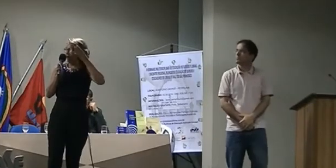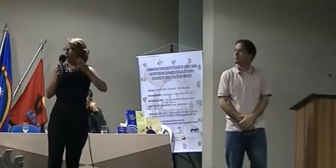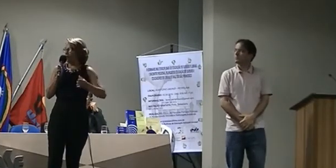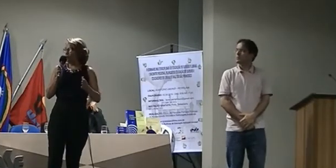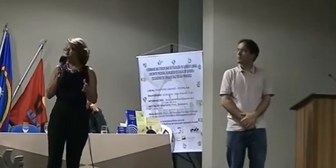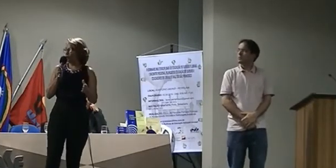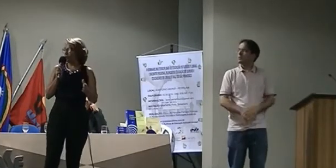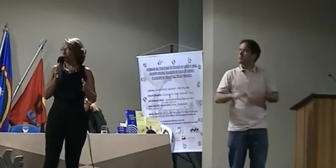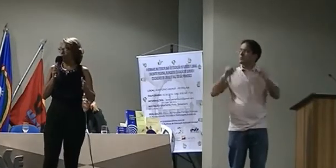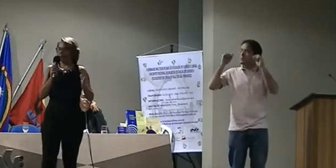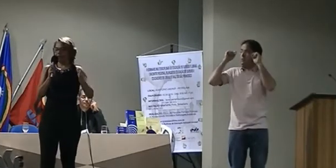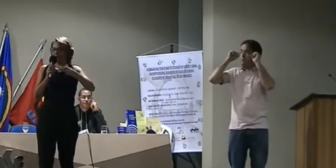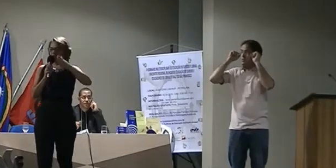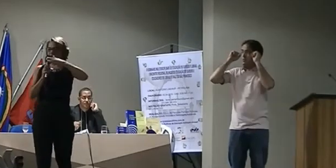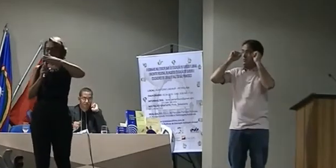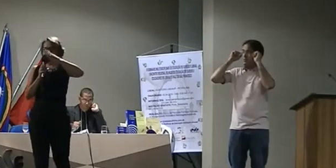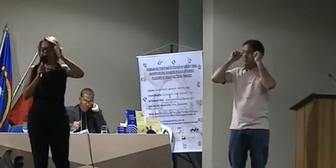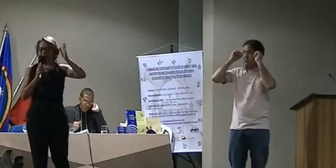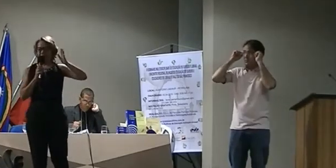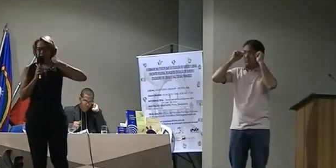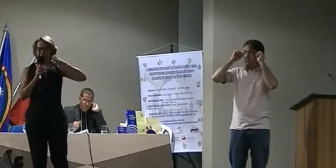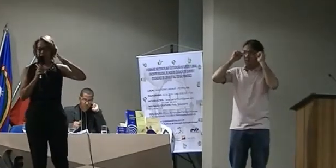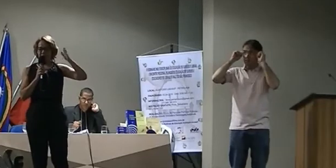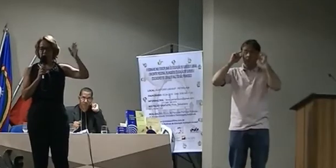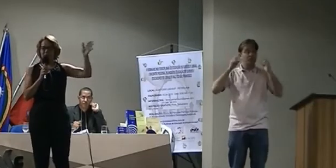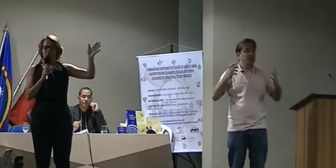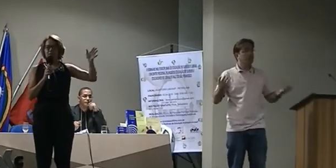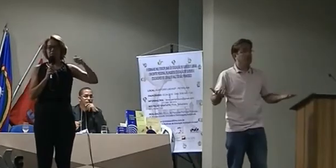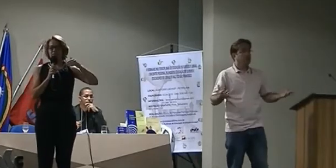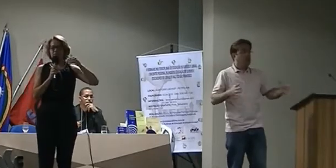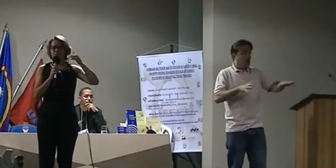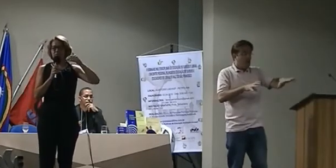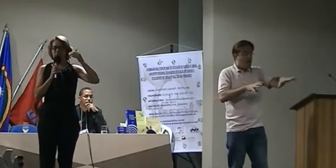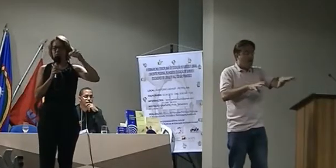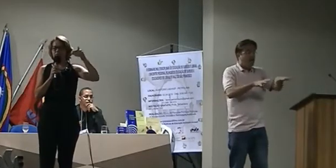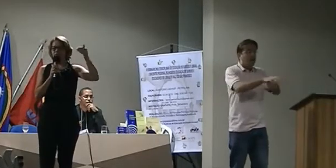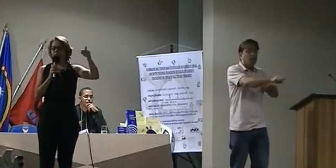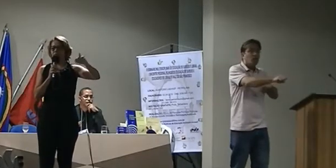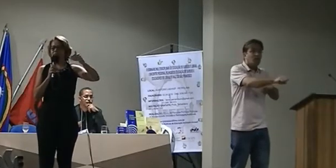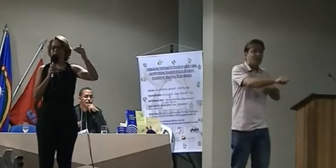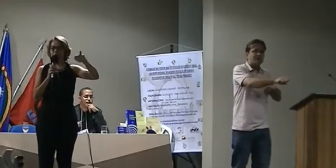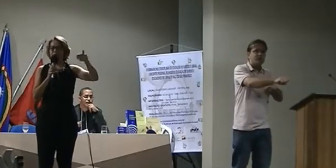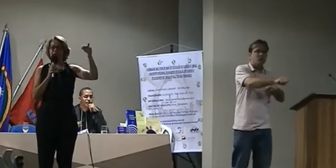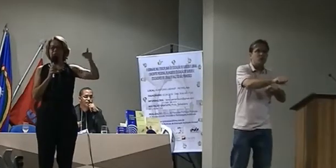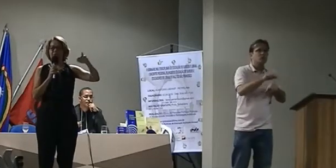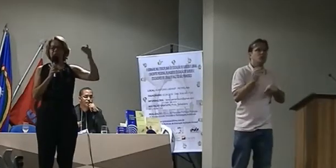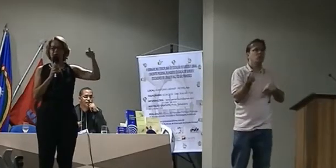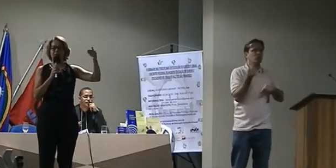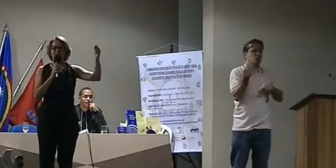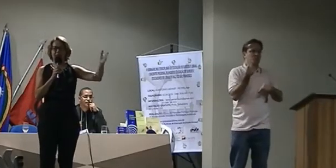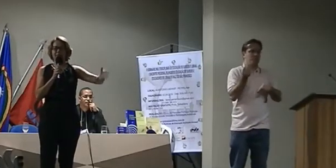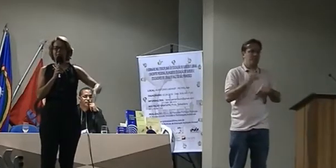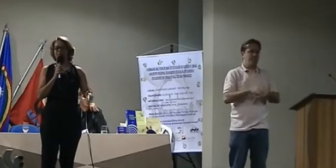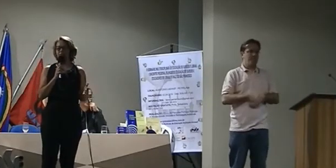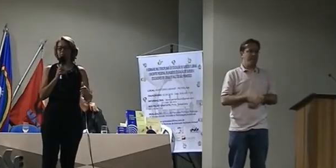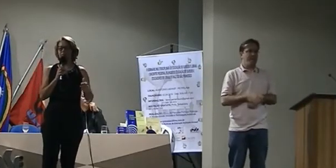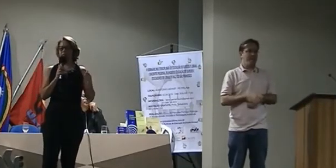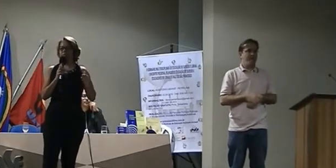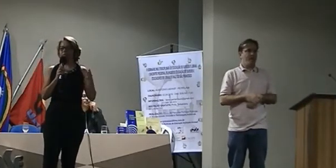Hoje, desde quatro anos, eu estou na UPE, trabalhando a disciplina de